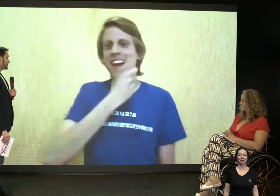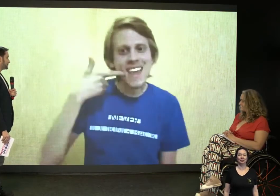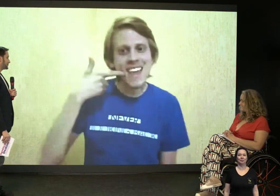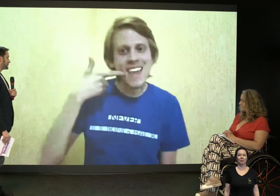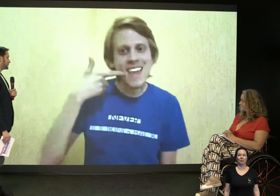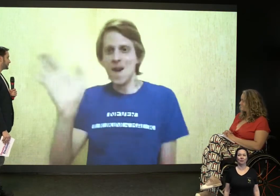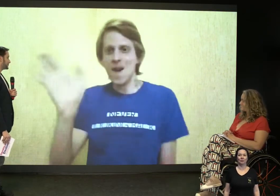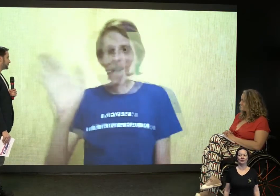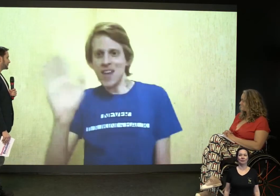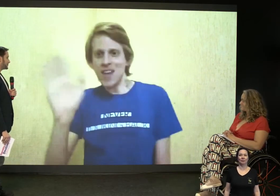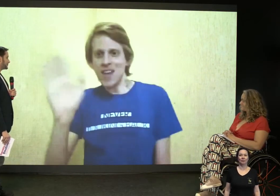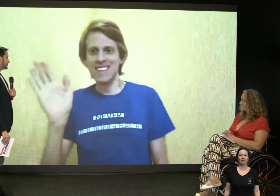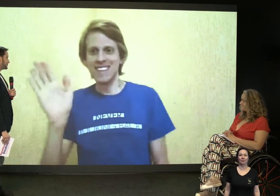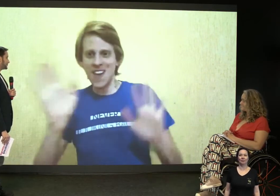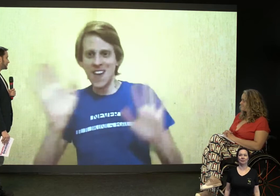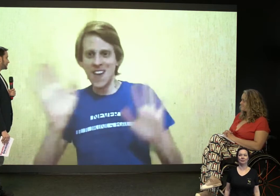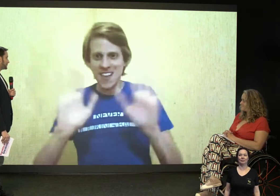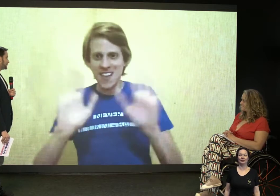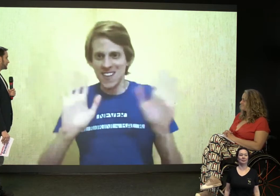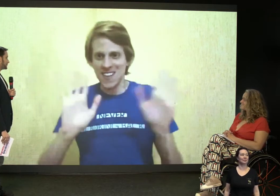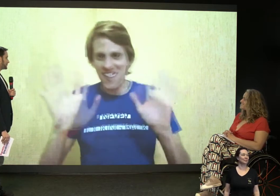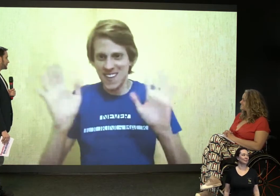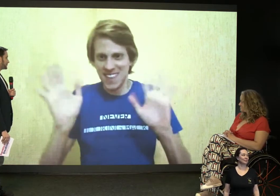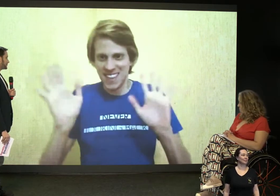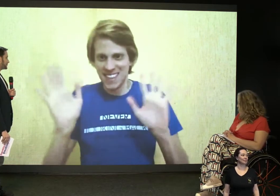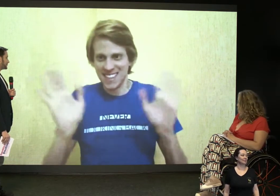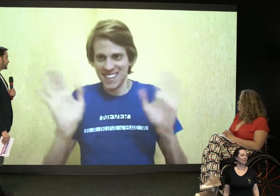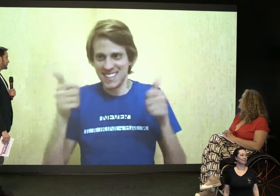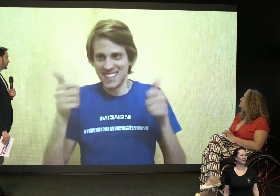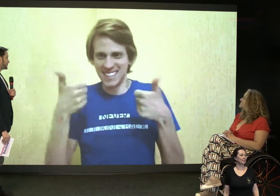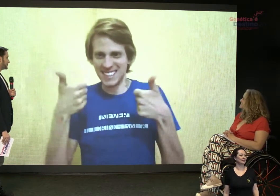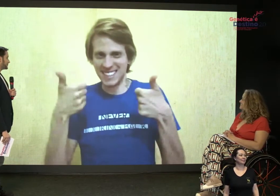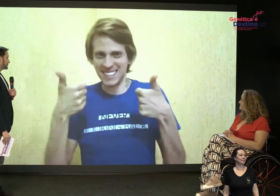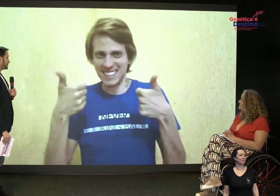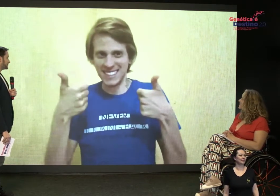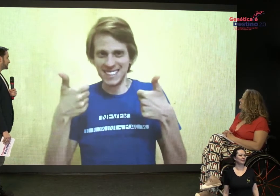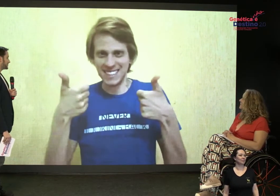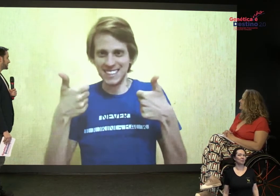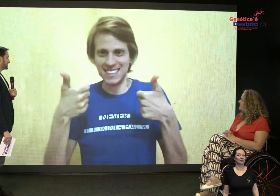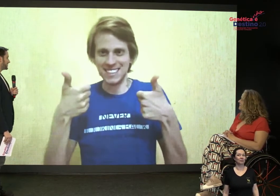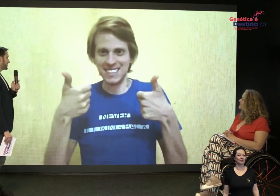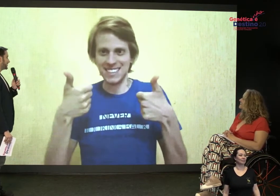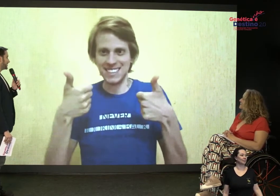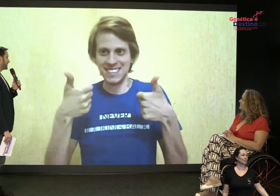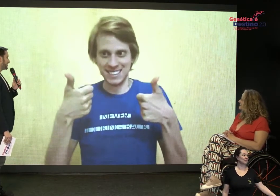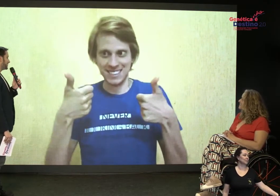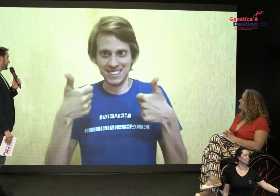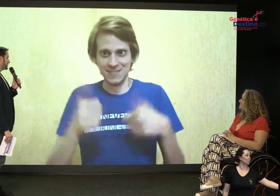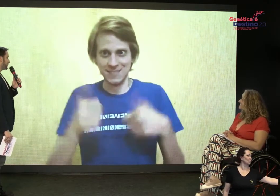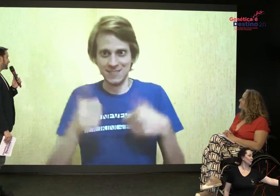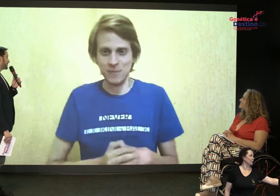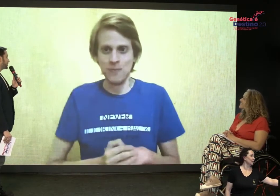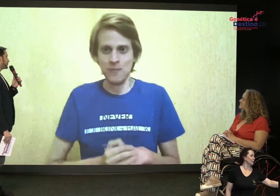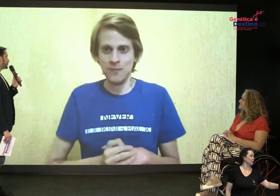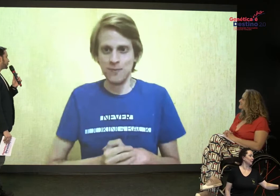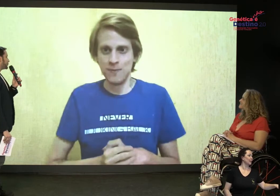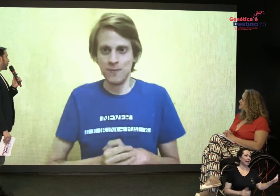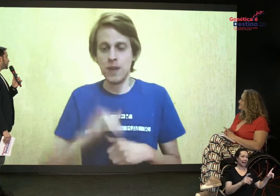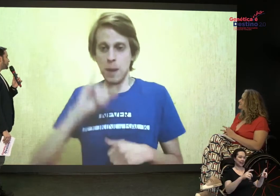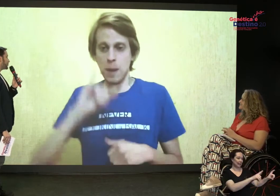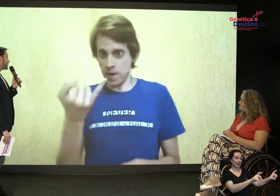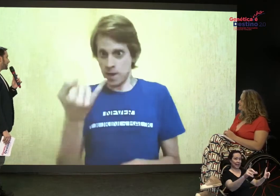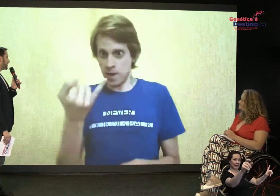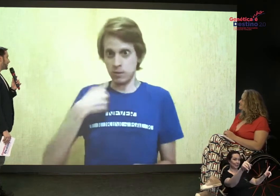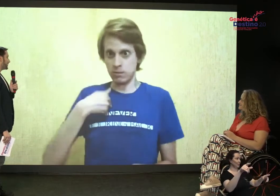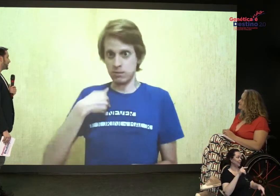Então. Então, Alex. Oi, Alex. Tudo bem? Tudo certo com vocês? Tudo